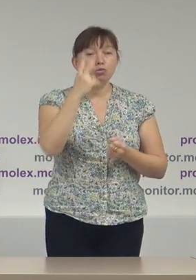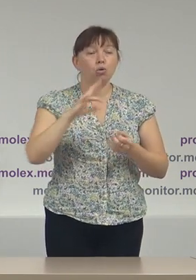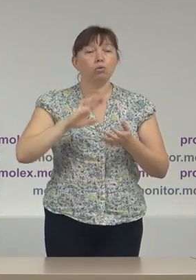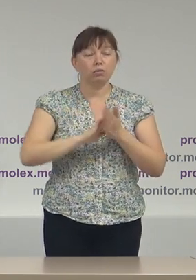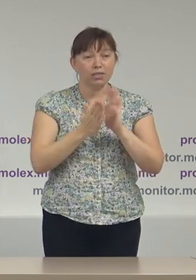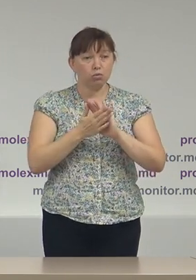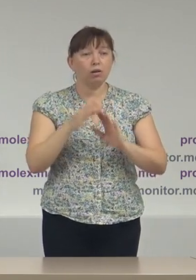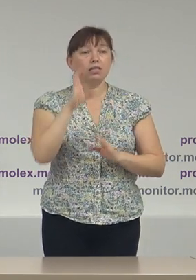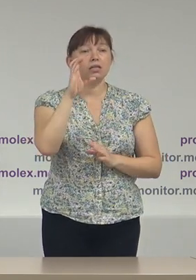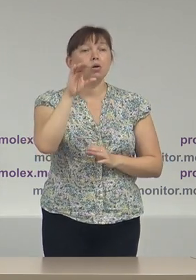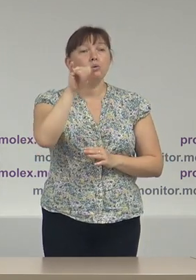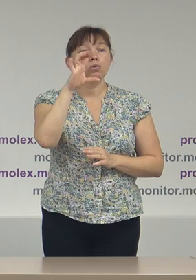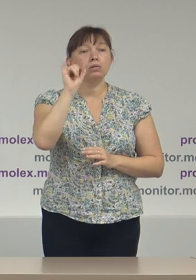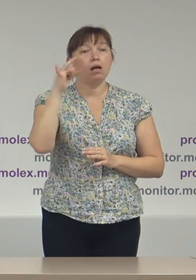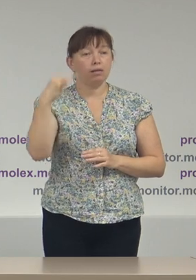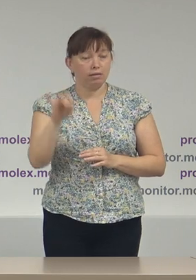Renato Osatăi,